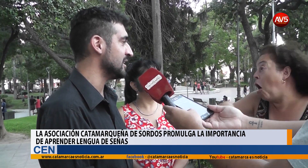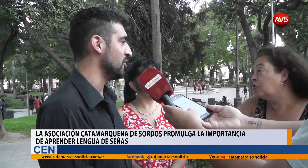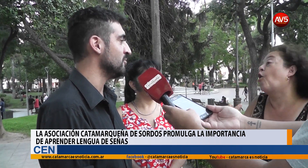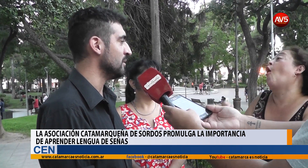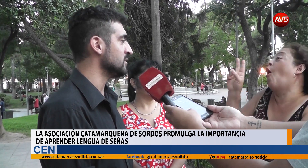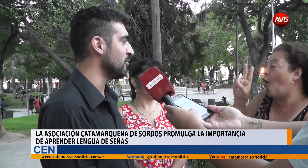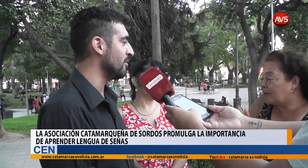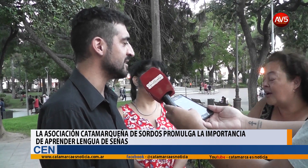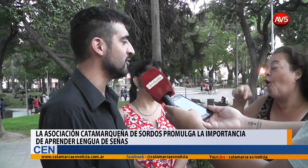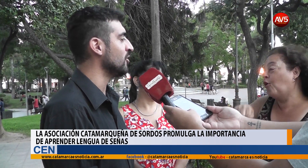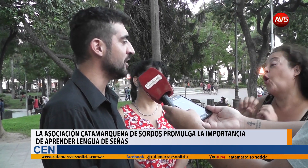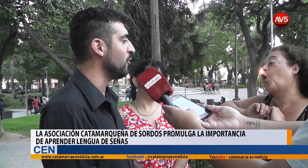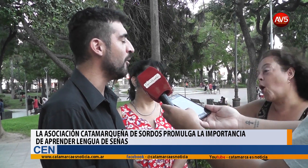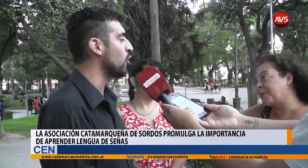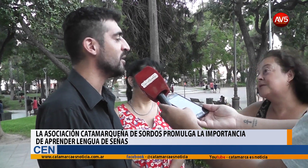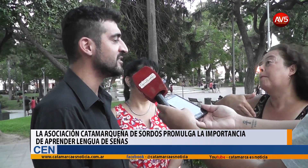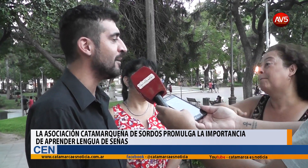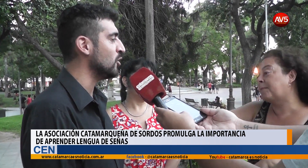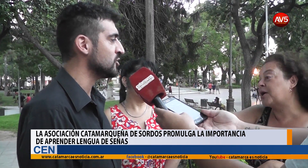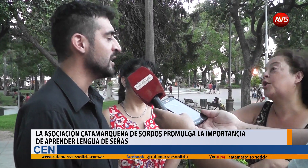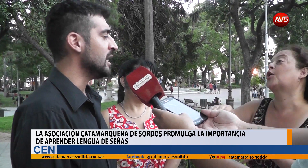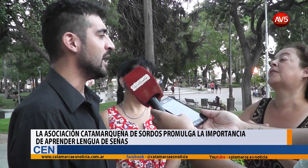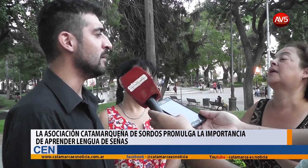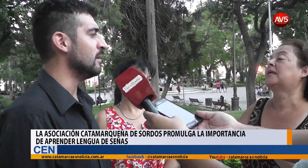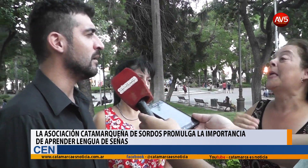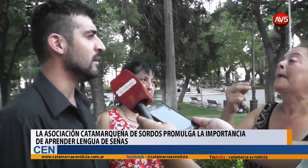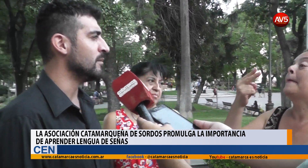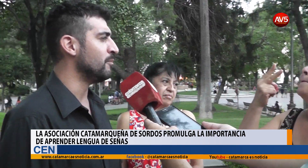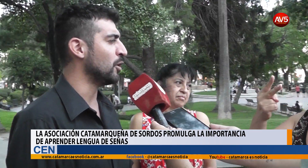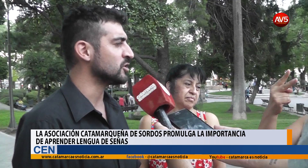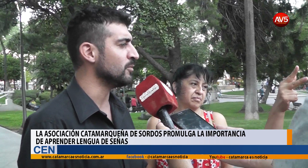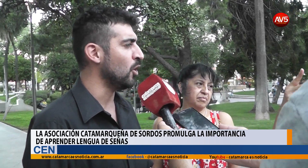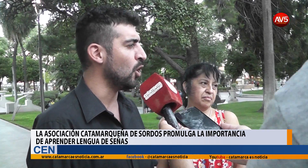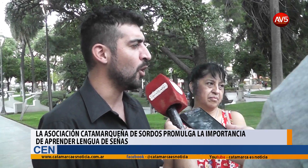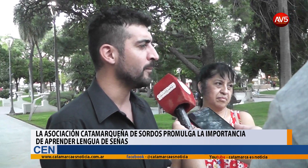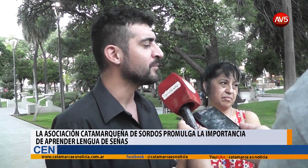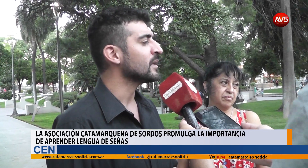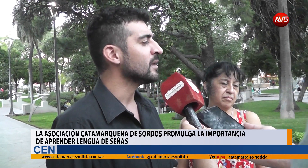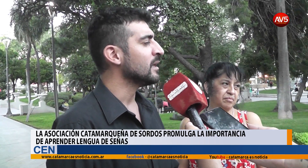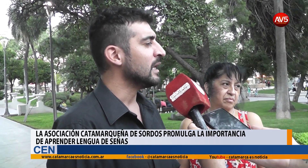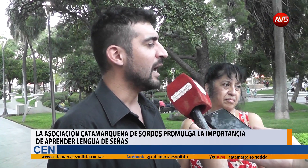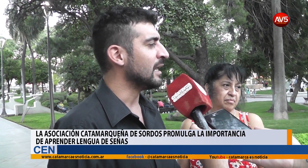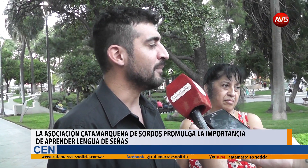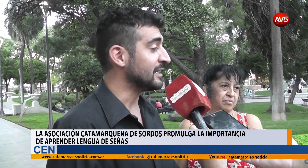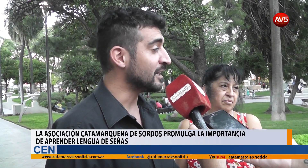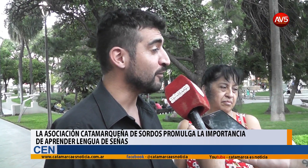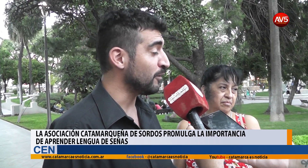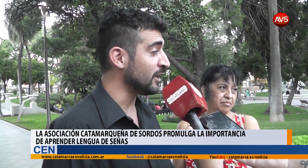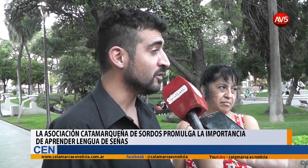siguieron. Seguimos avanzando hoy de nuevo. Comenzamos el próximo, el 23 de febrero,